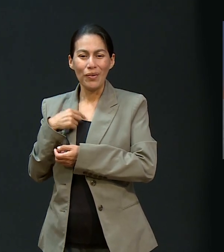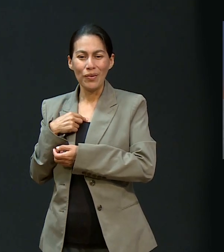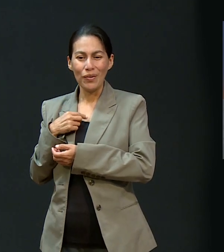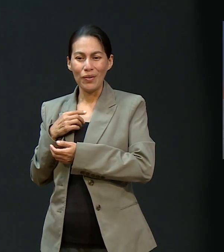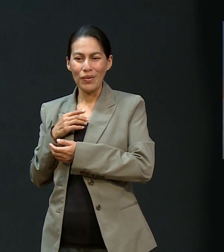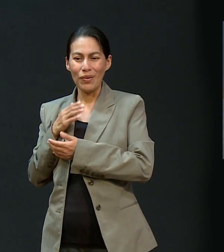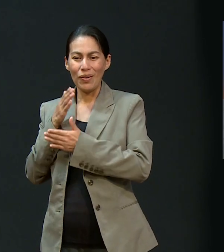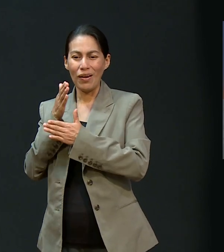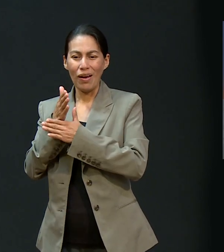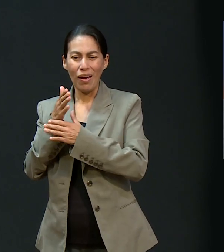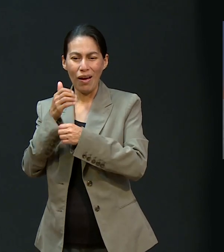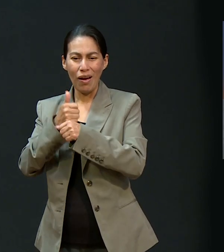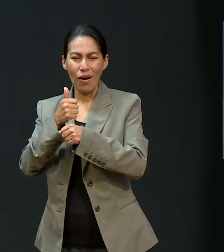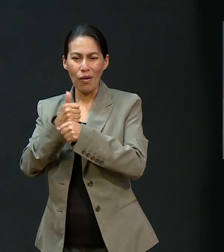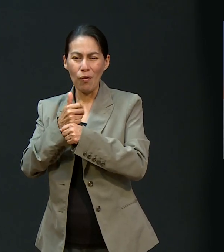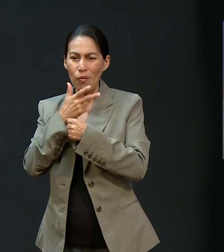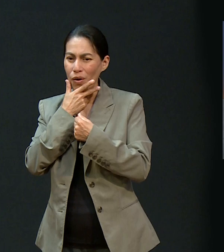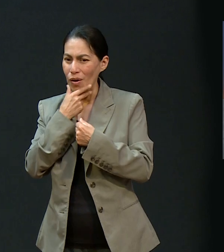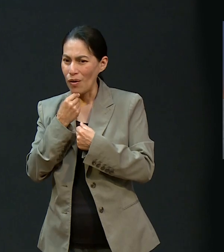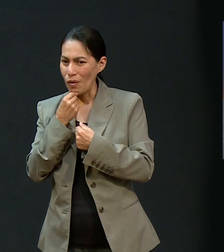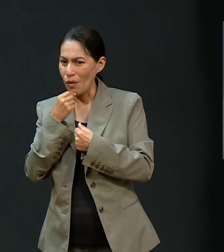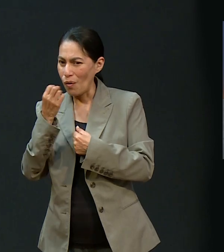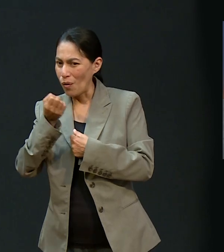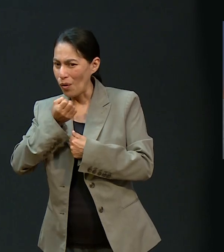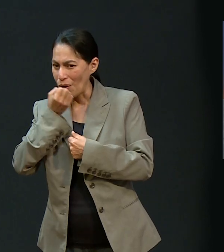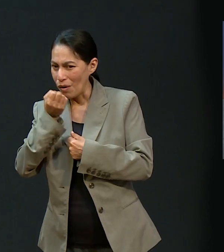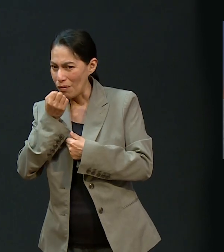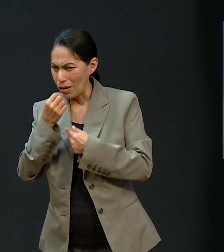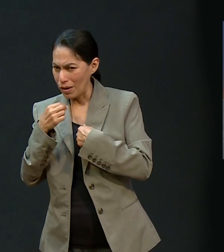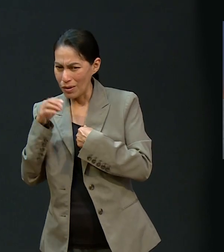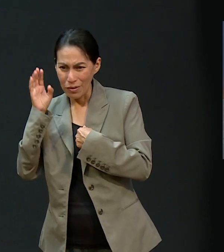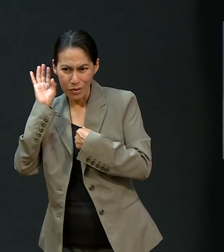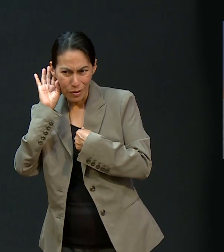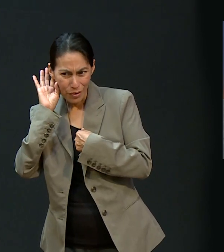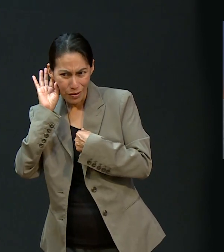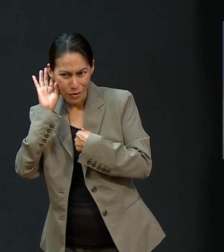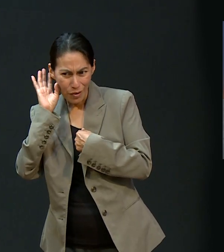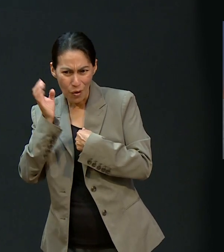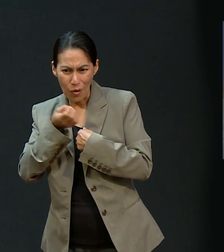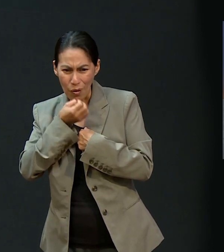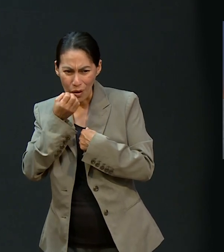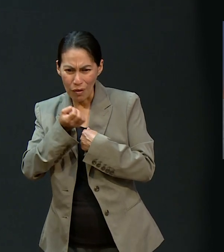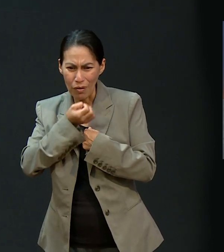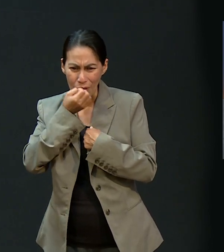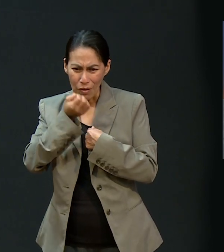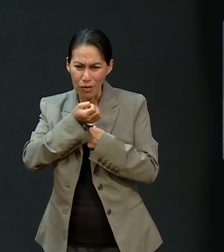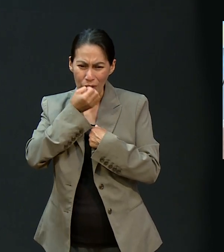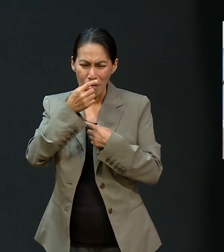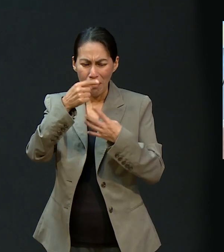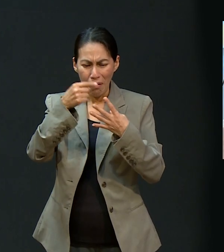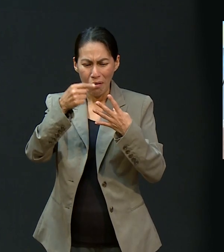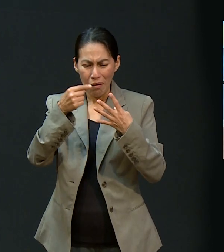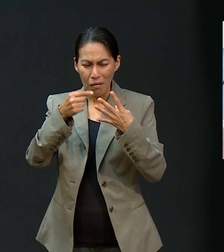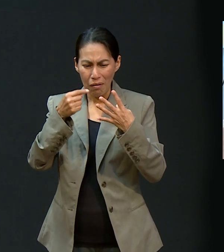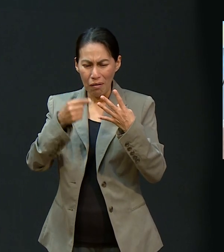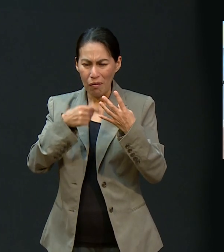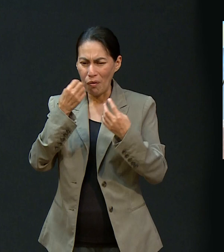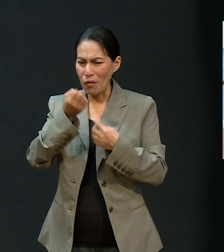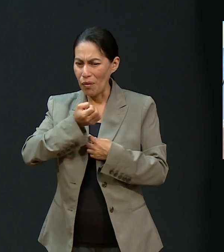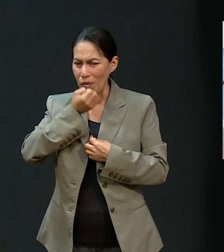Pero cuando mi abuelo lo escuchaba orar y empezaba a orar por todos, era, decía, ¿y yo por qué no lo